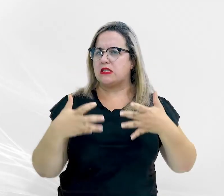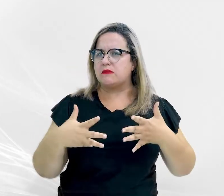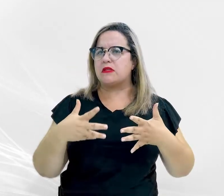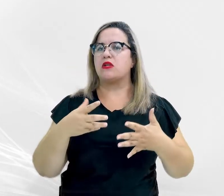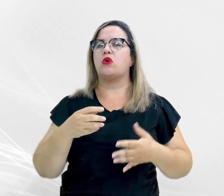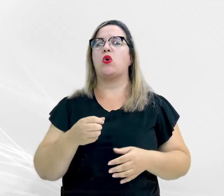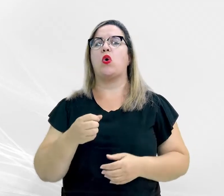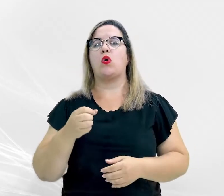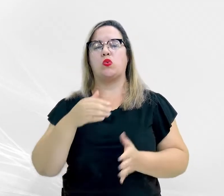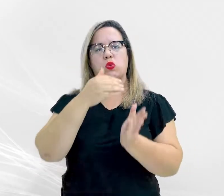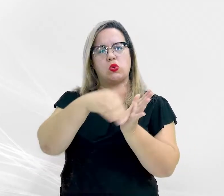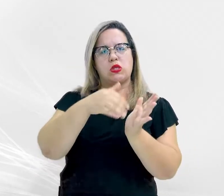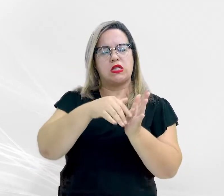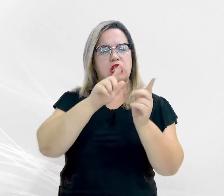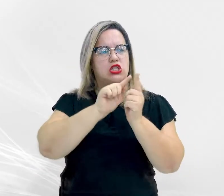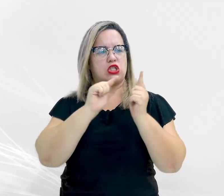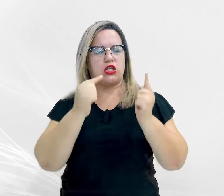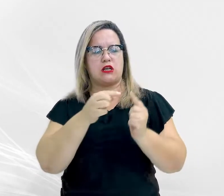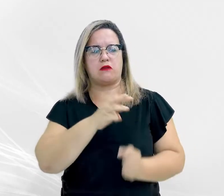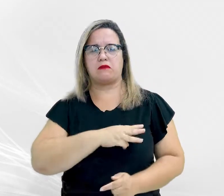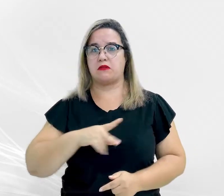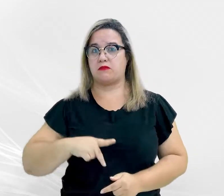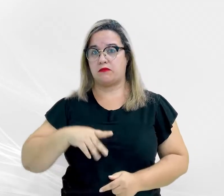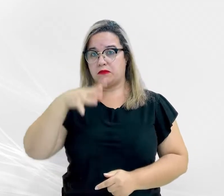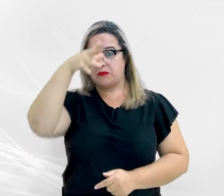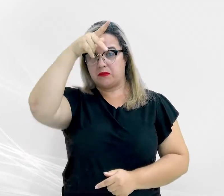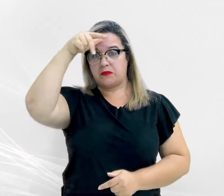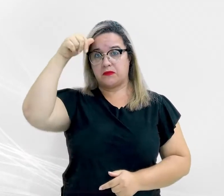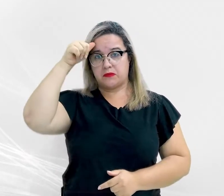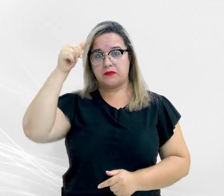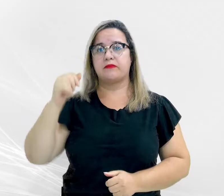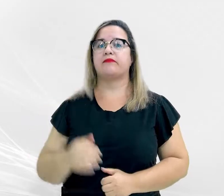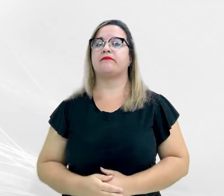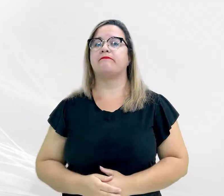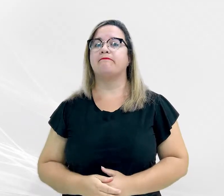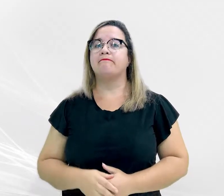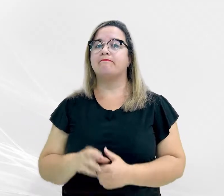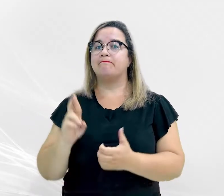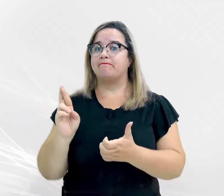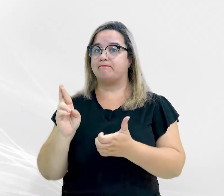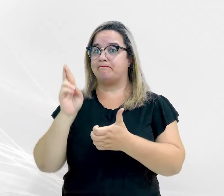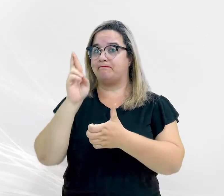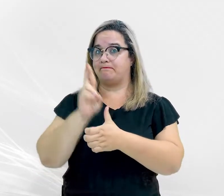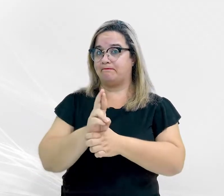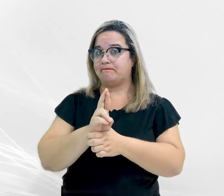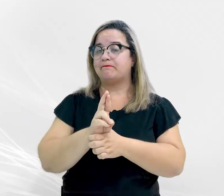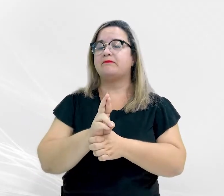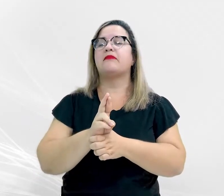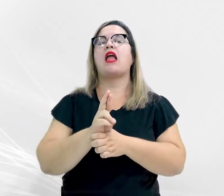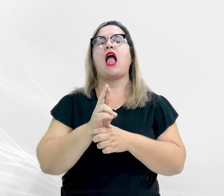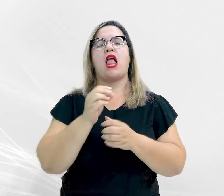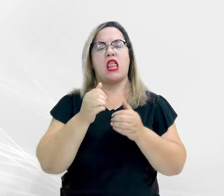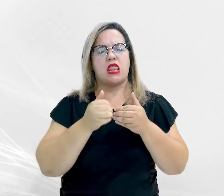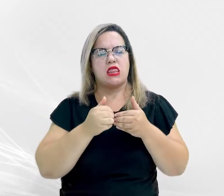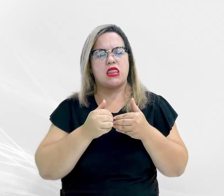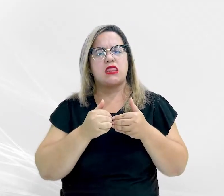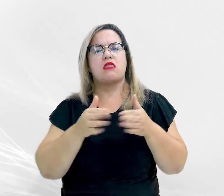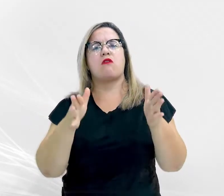Grosso. Para o Procurador-Geral de Justiça de Mato Grosso, a inauguração do espaço resultará em uma atuação mais produtiva dos